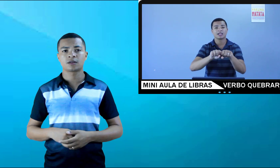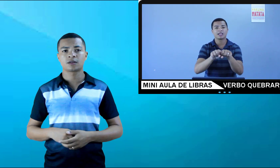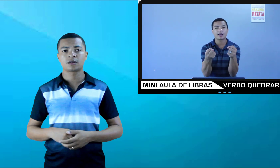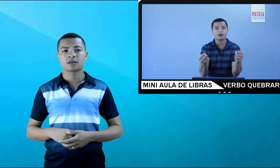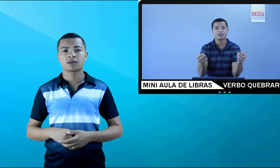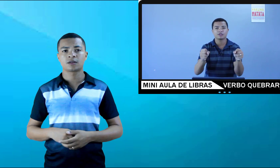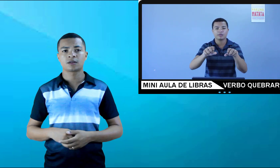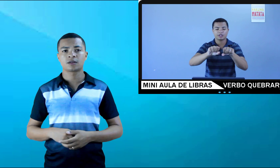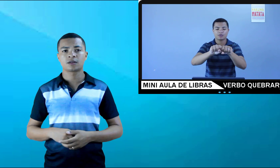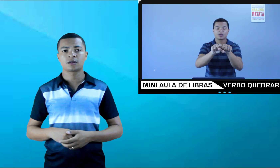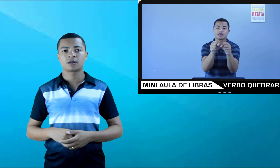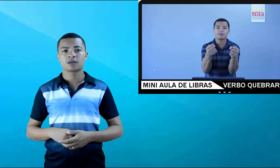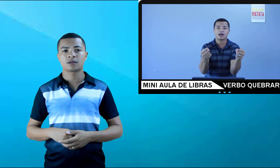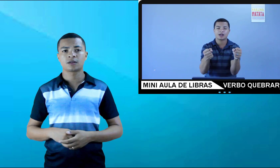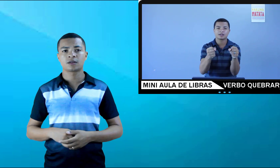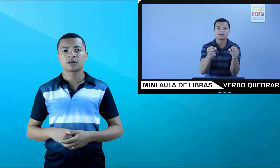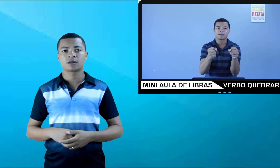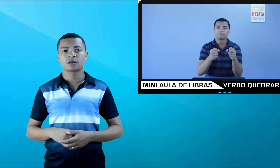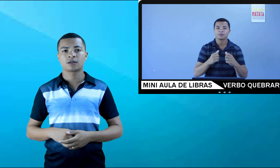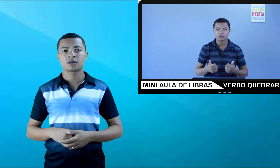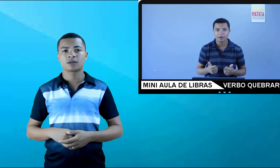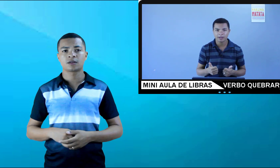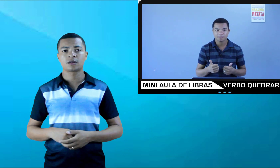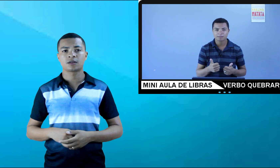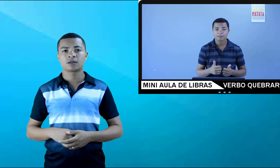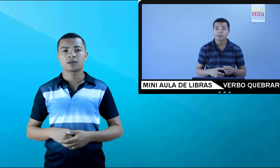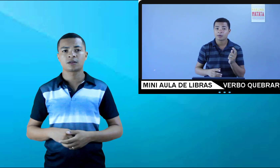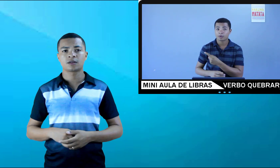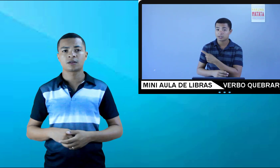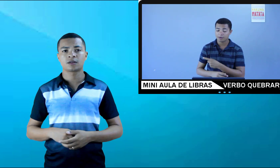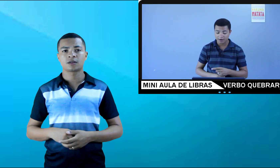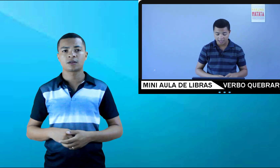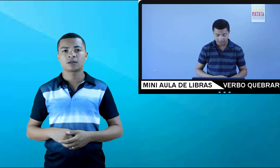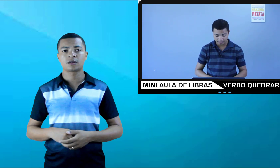quebrando mesmo, quebrar. Tudo bem? Próxima frase.